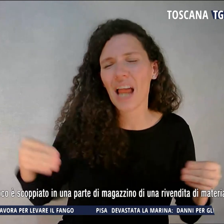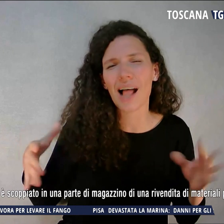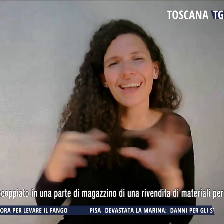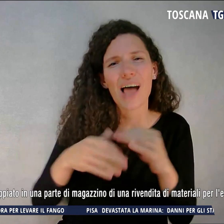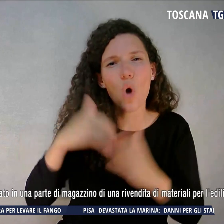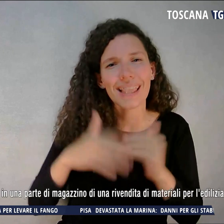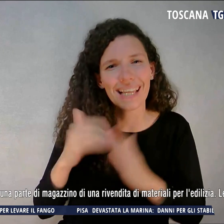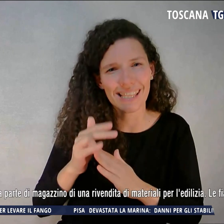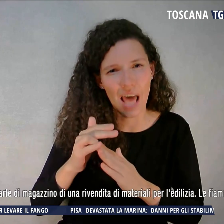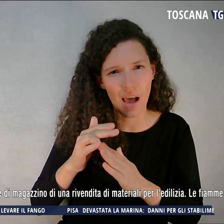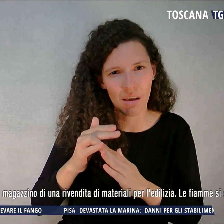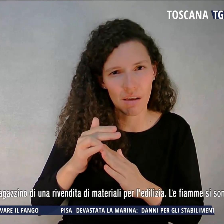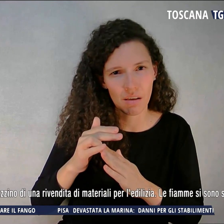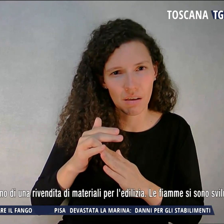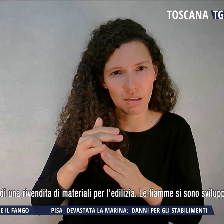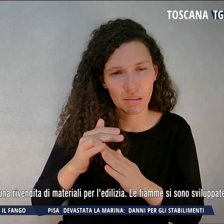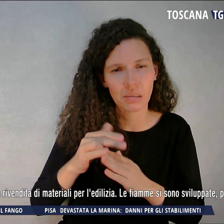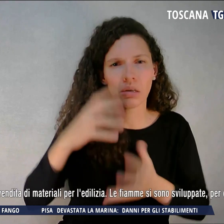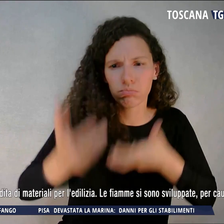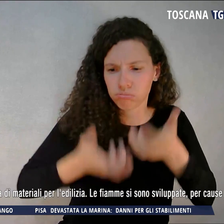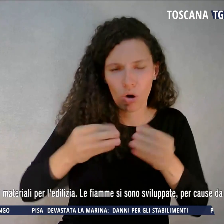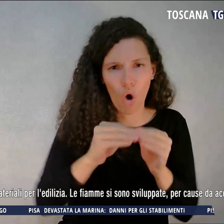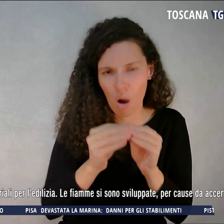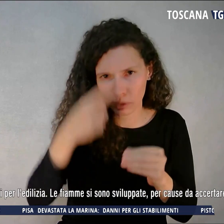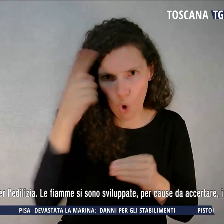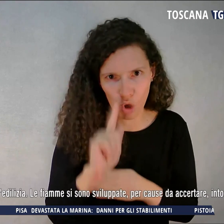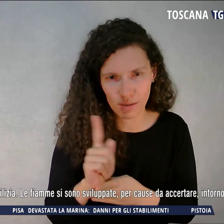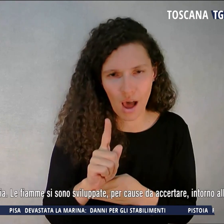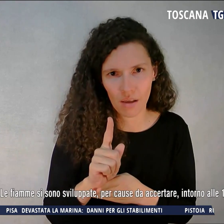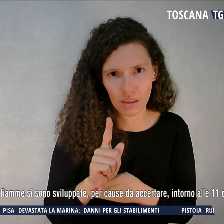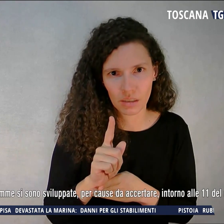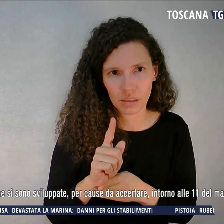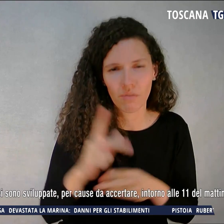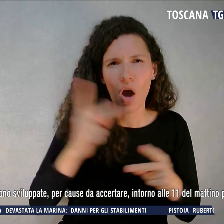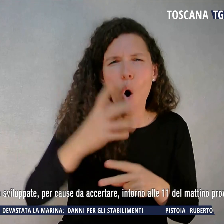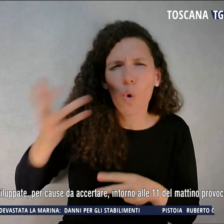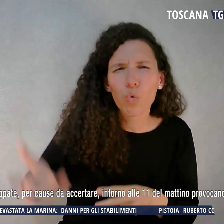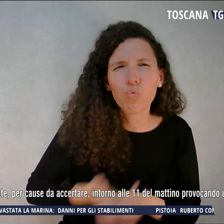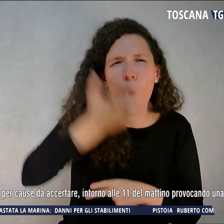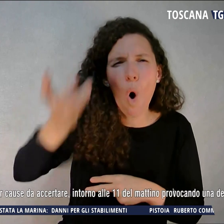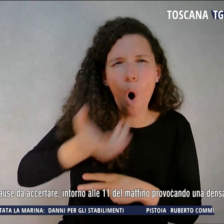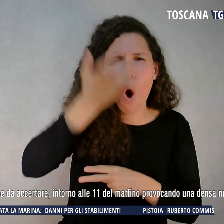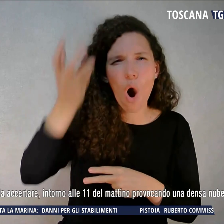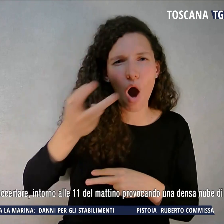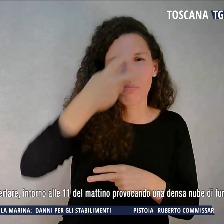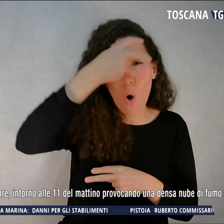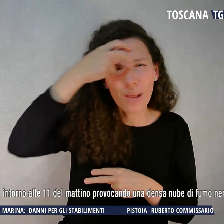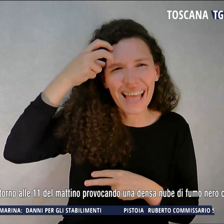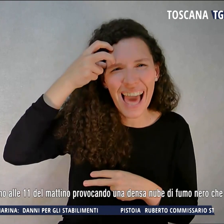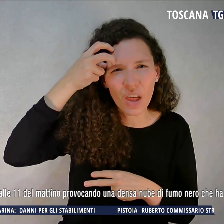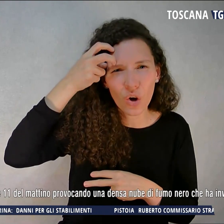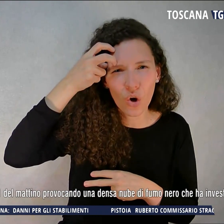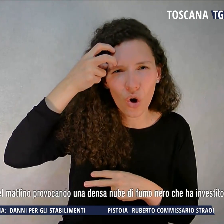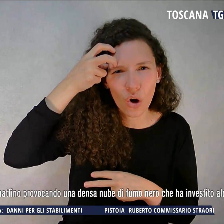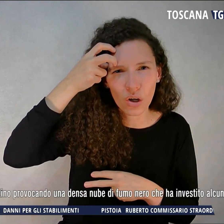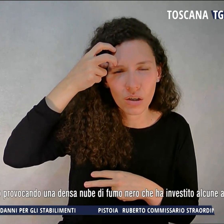sono sviluppate per cause ancora da accertare provocando una densa nube di fumo nero